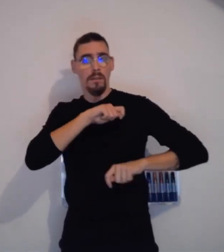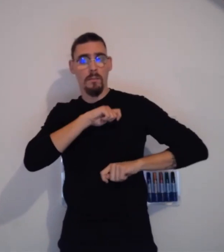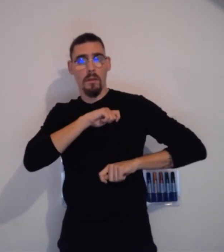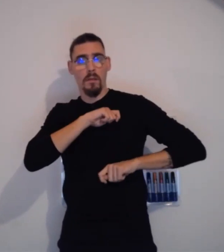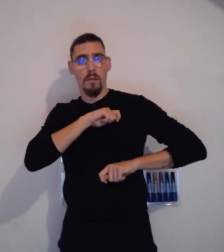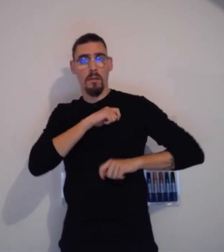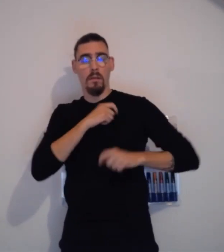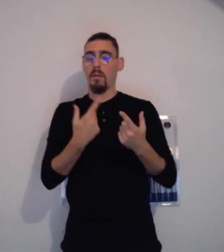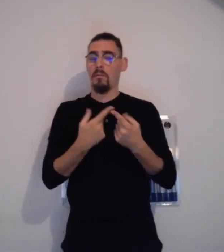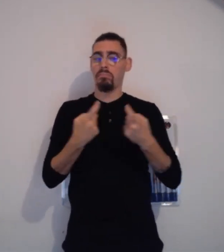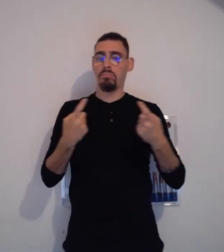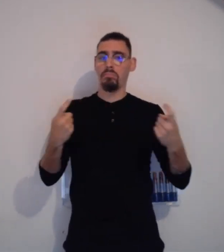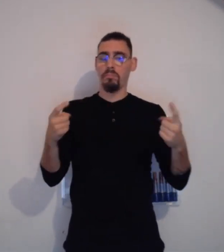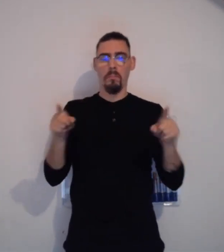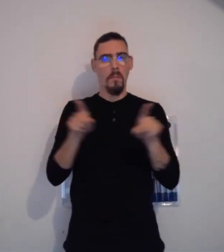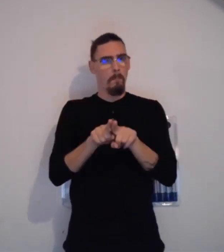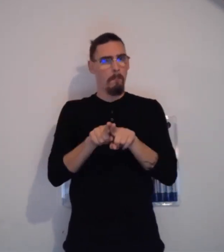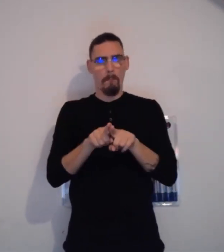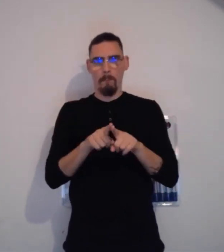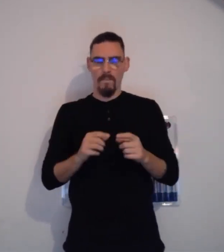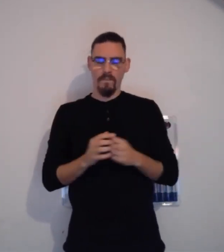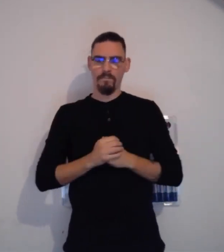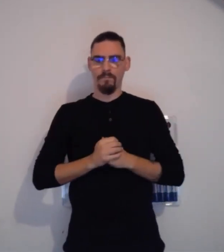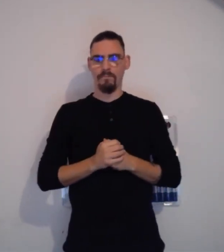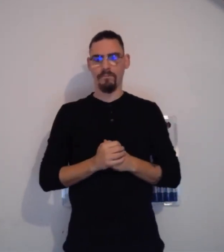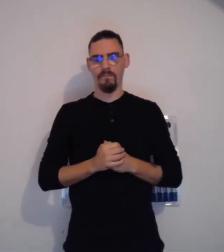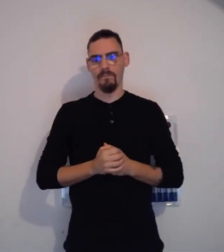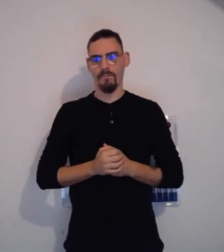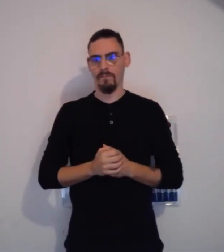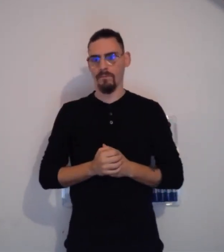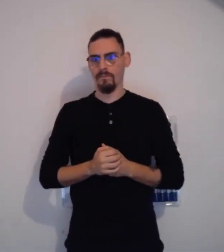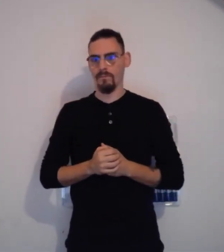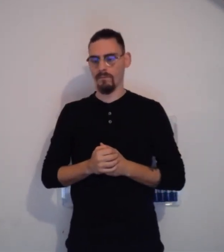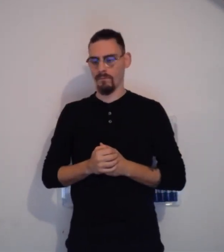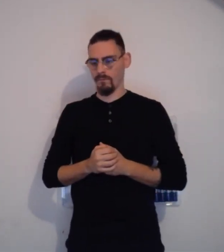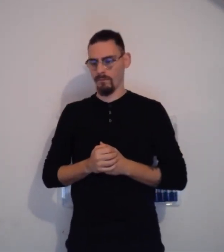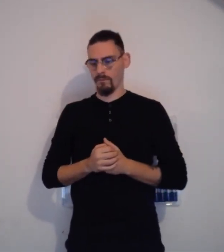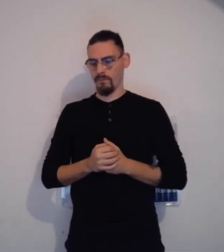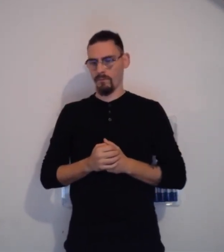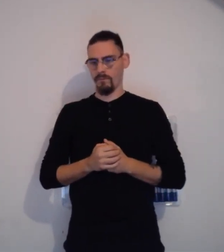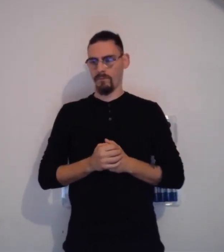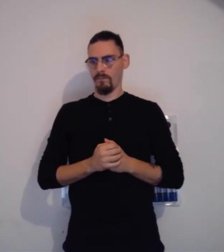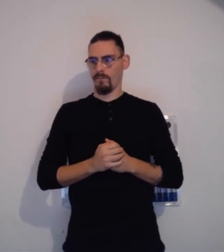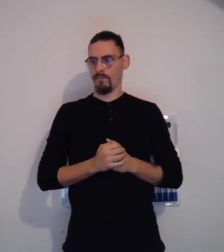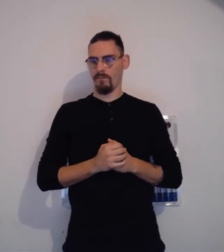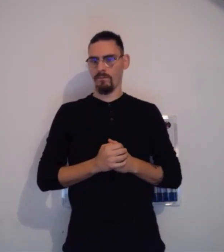'anglais, l'allemand, l'espagnol et d'autres langues. Il y a également ces niveaux qui apparaissent.